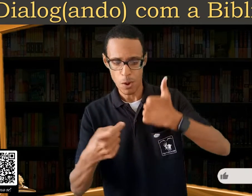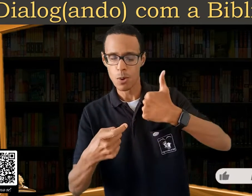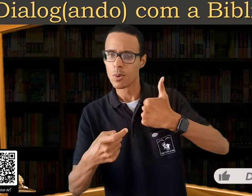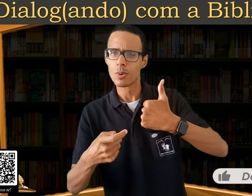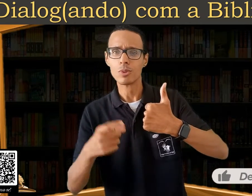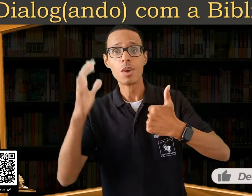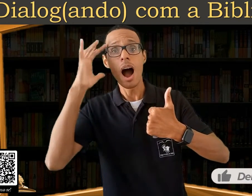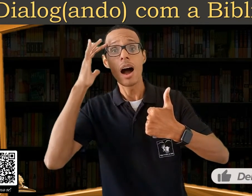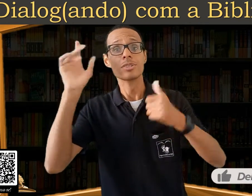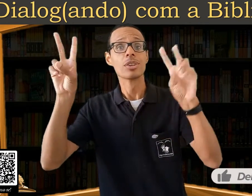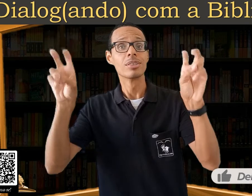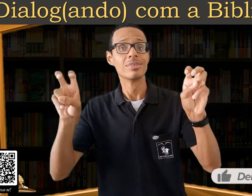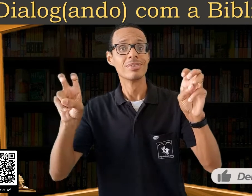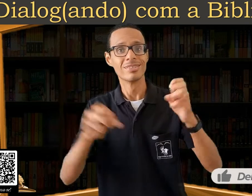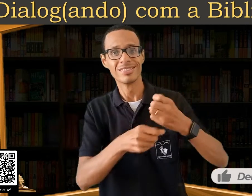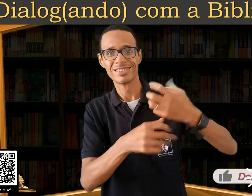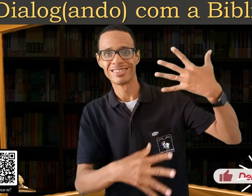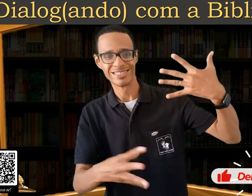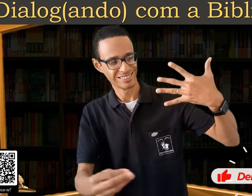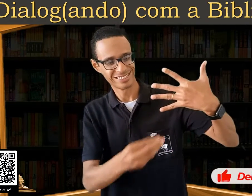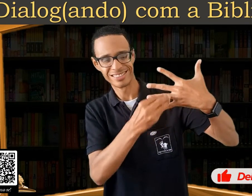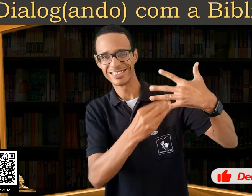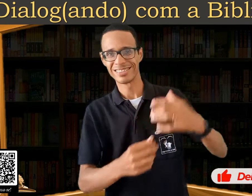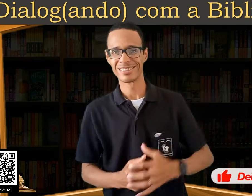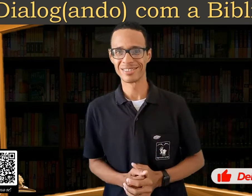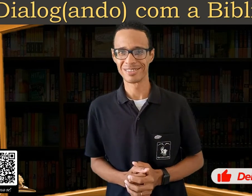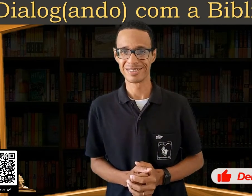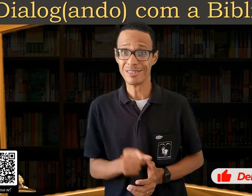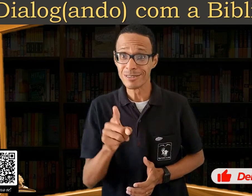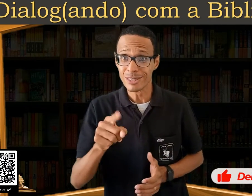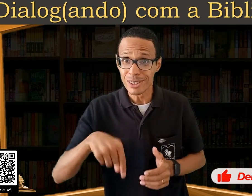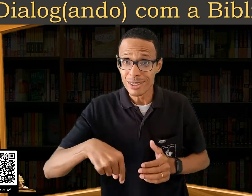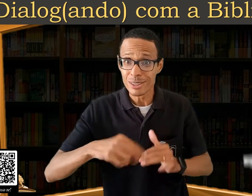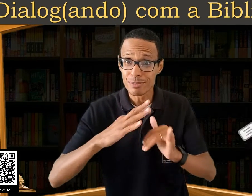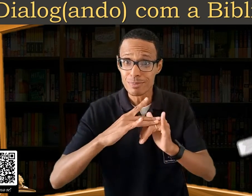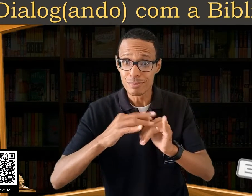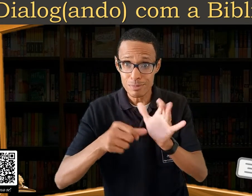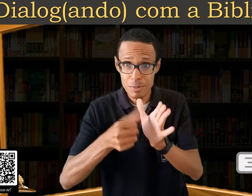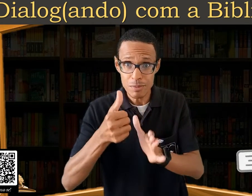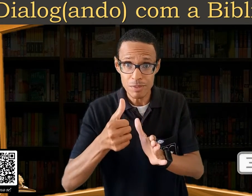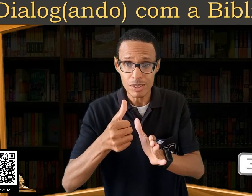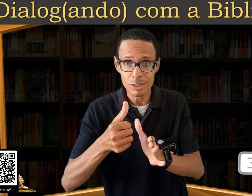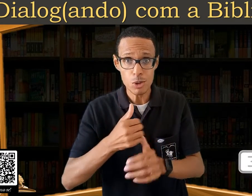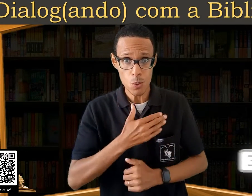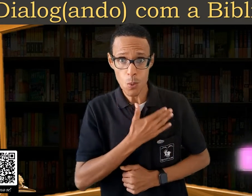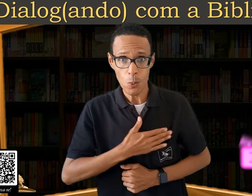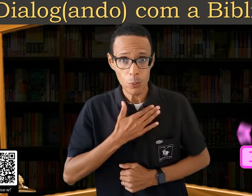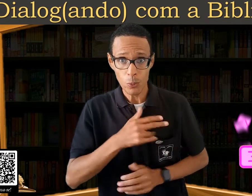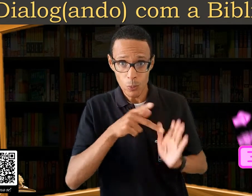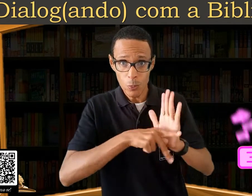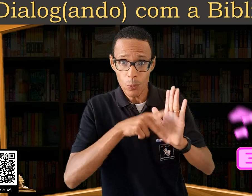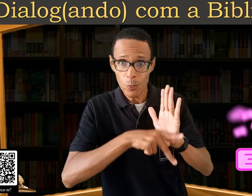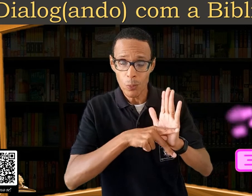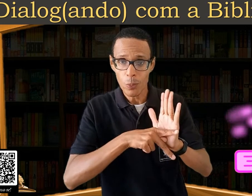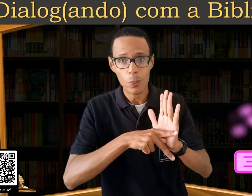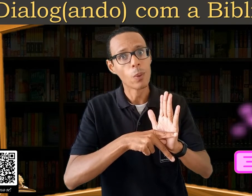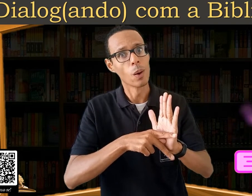comentar sobre este assunto. Se chegou agora no canal e gostou do projeto, e se ainda não